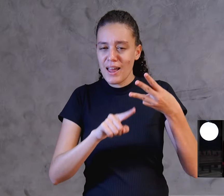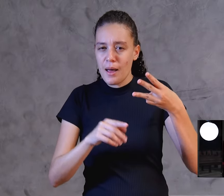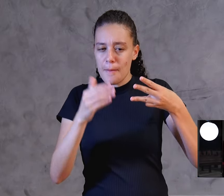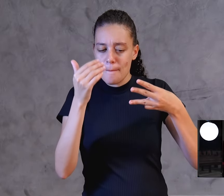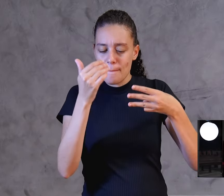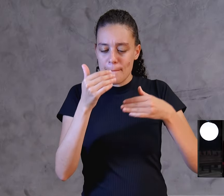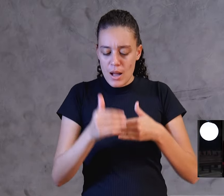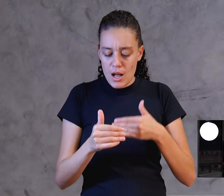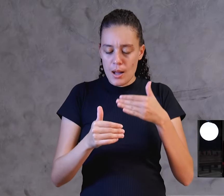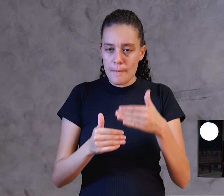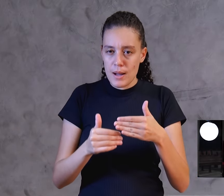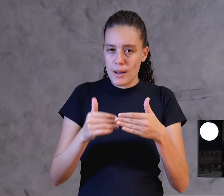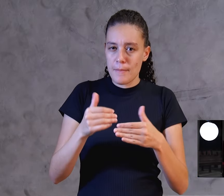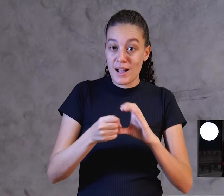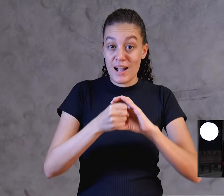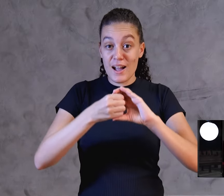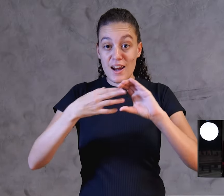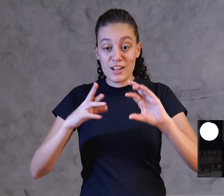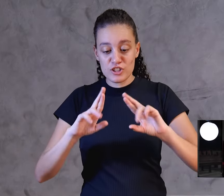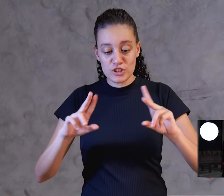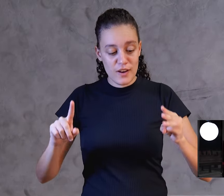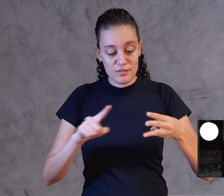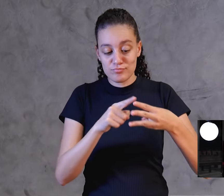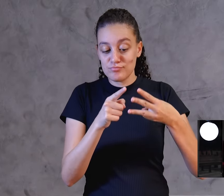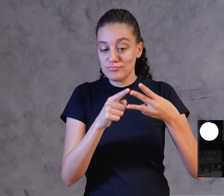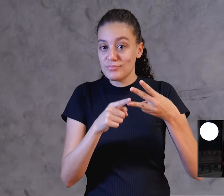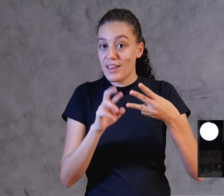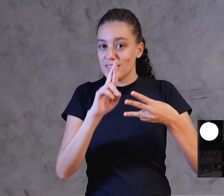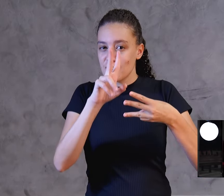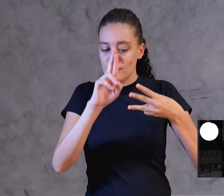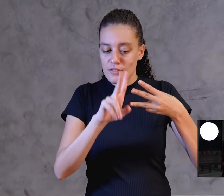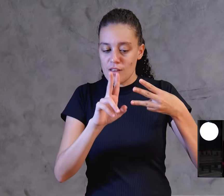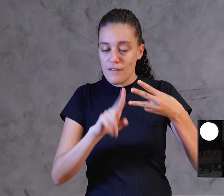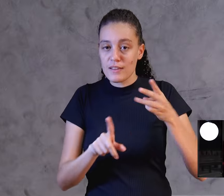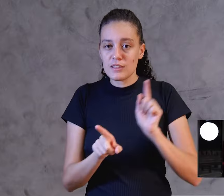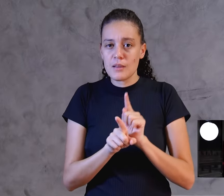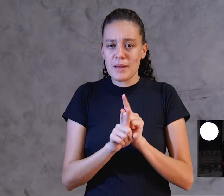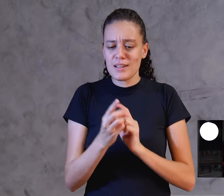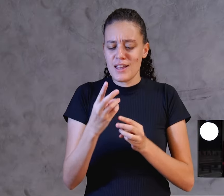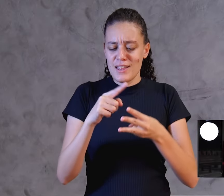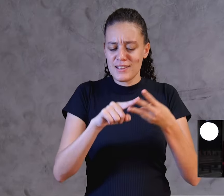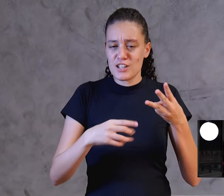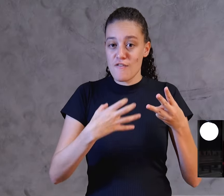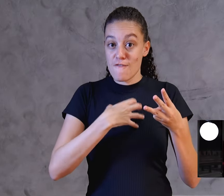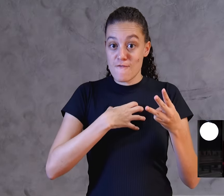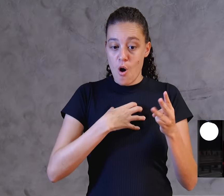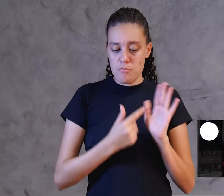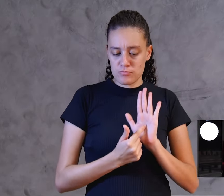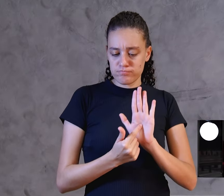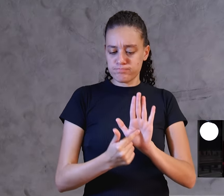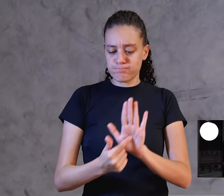atributos diferentes, em três manifestações para o seu povo diferente.